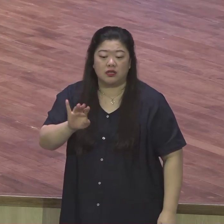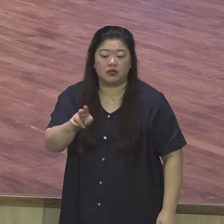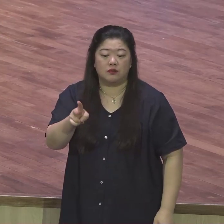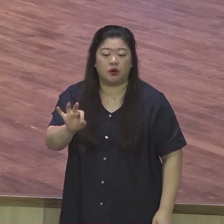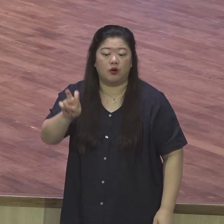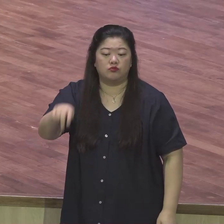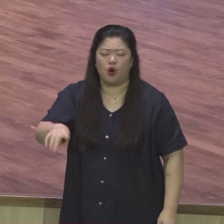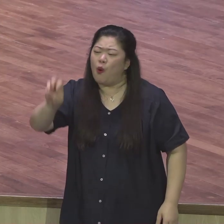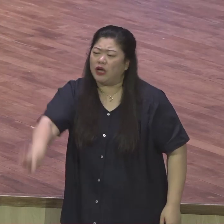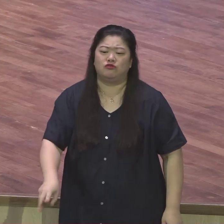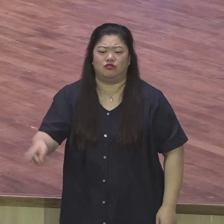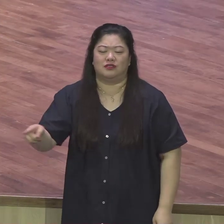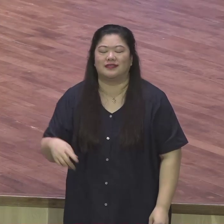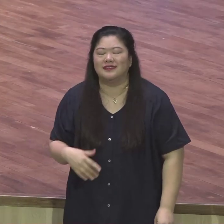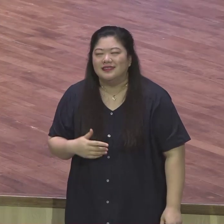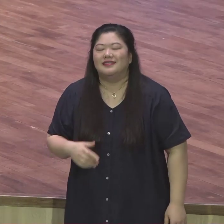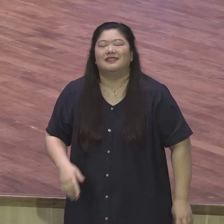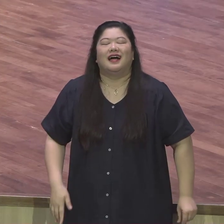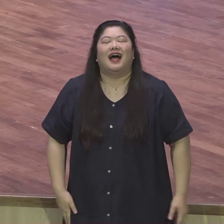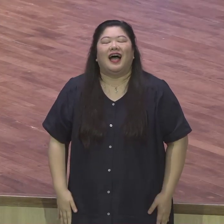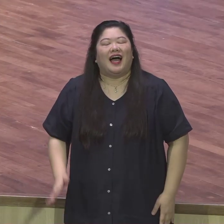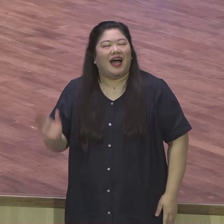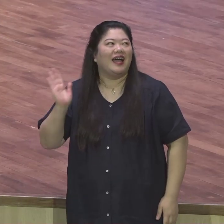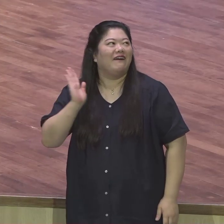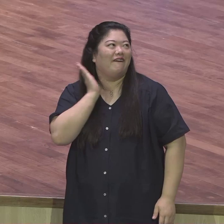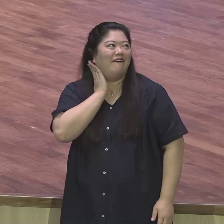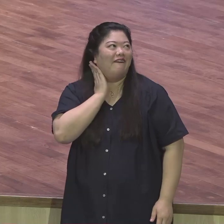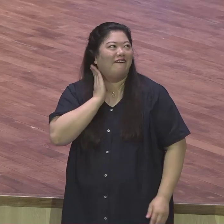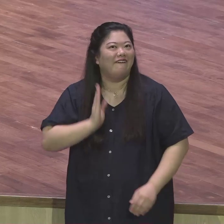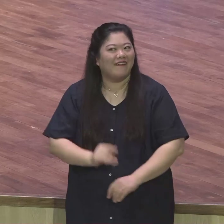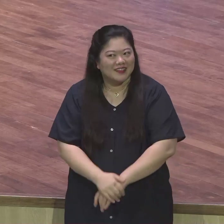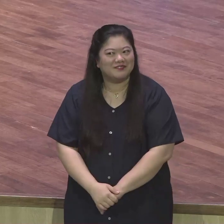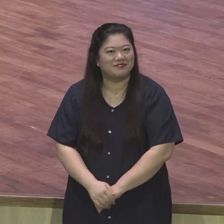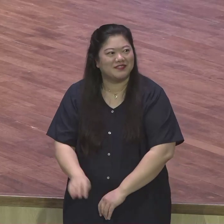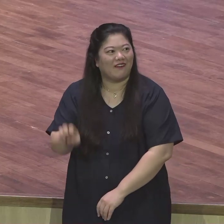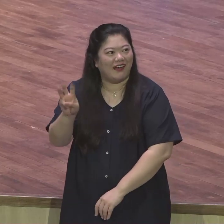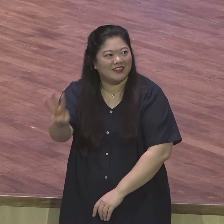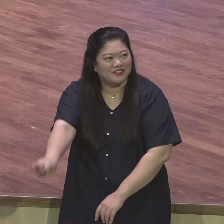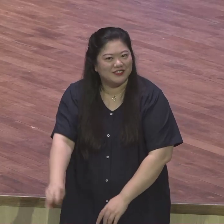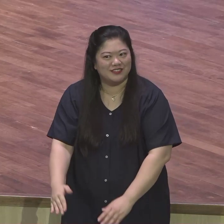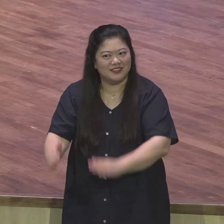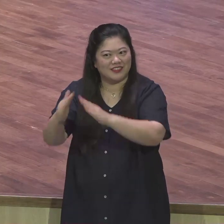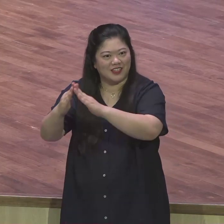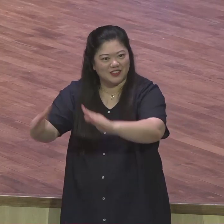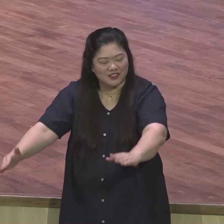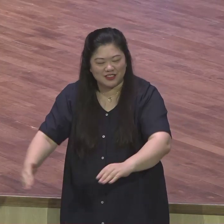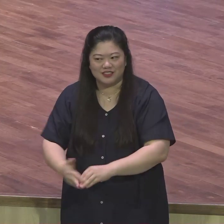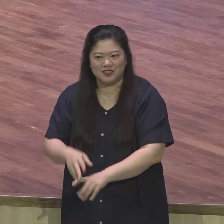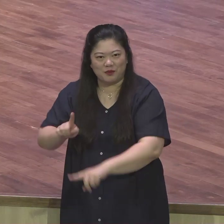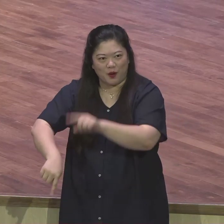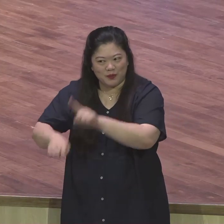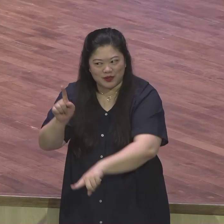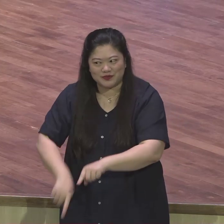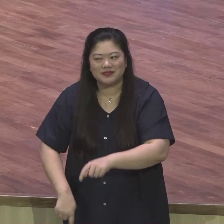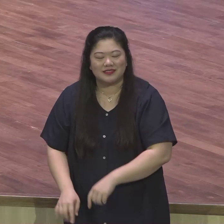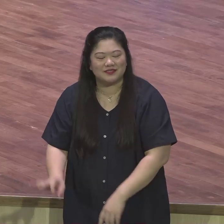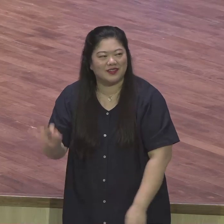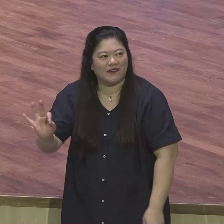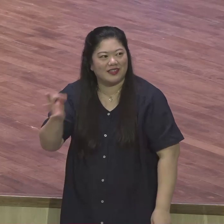영업 차장하라고 그랬어요. 부장 차장하라고 부장 한 분은 광주 뿐이고 한 분은 목폭니다. 그분들이